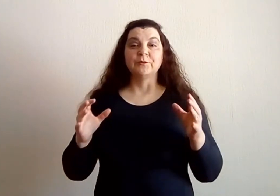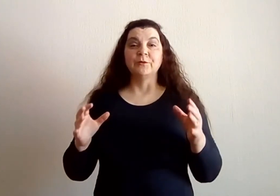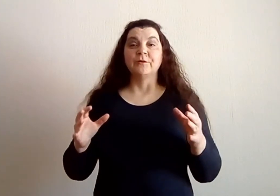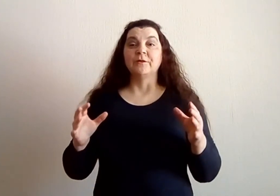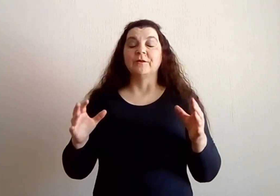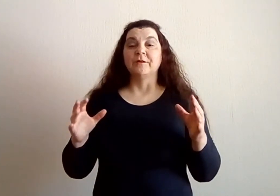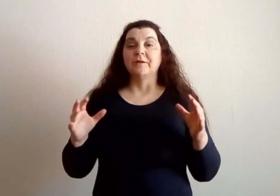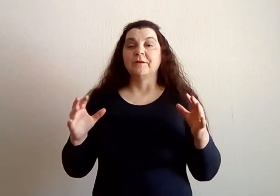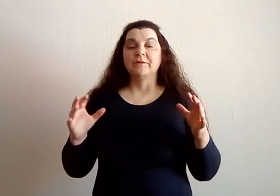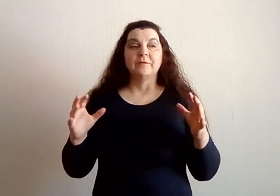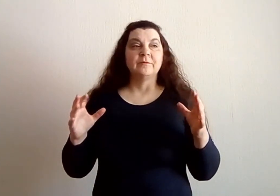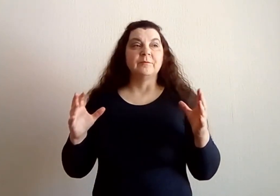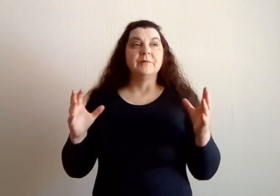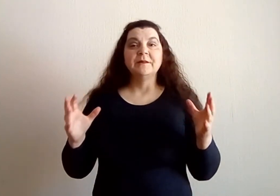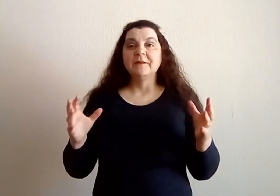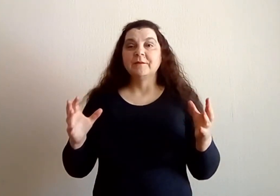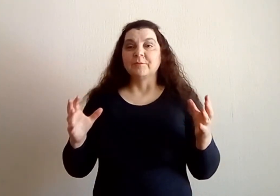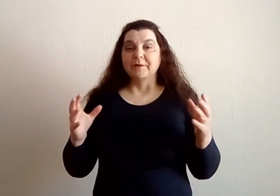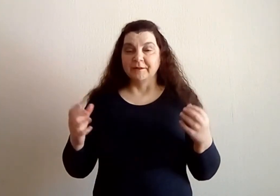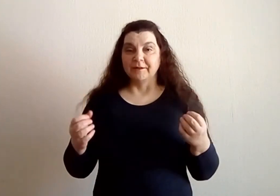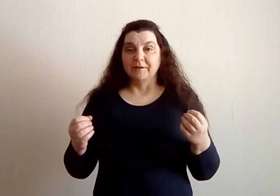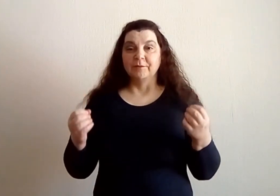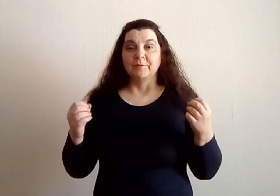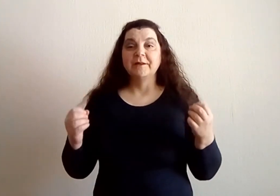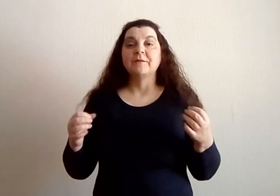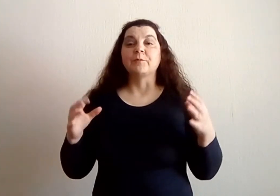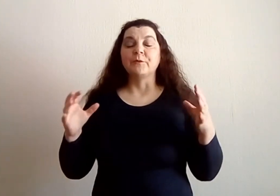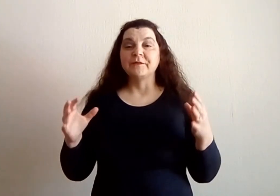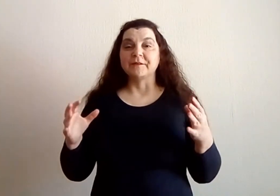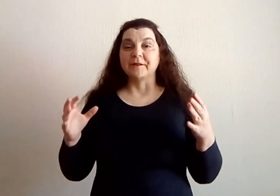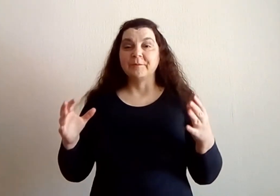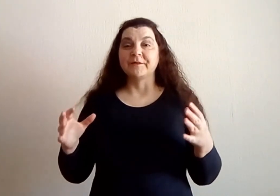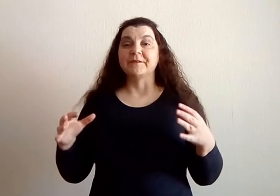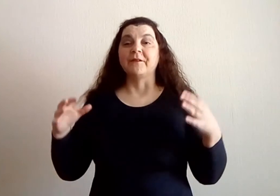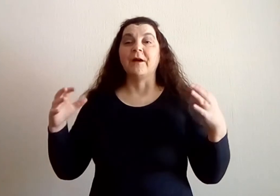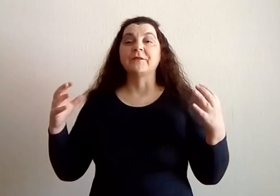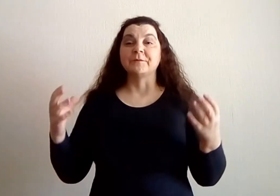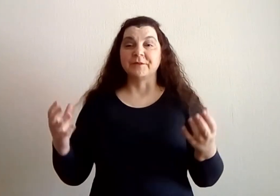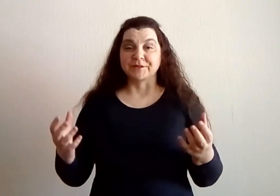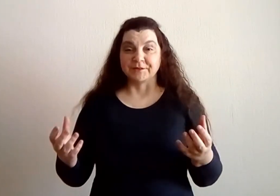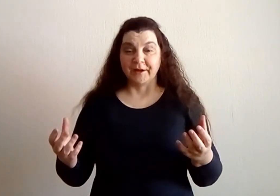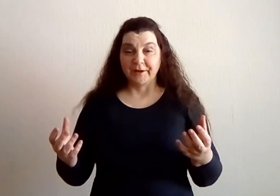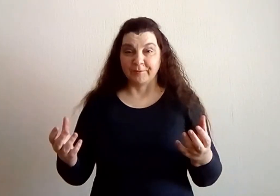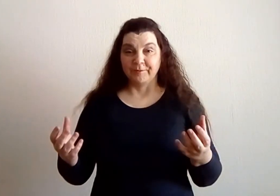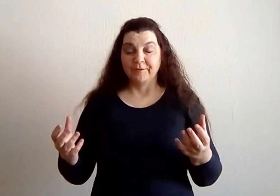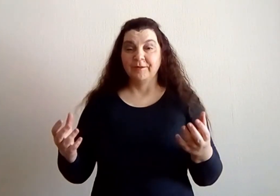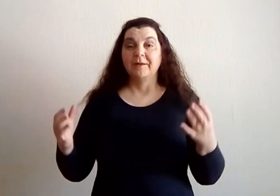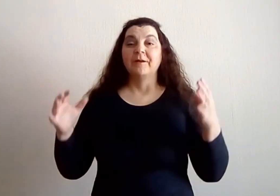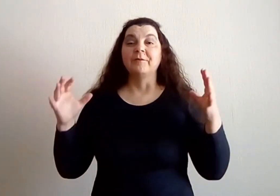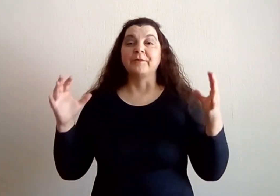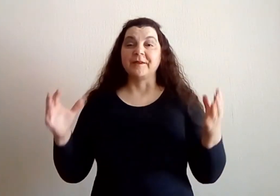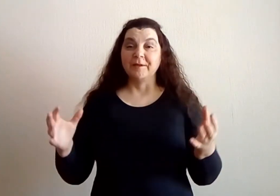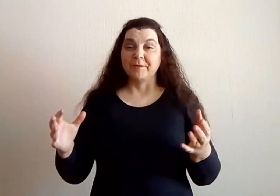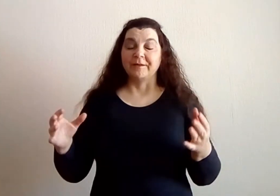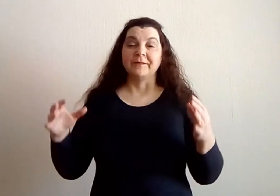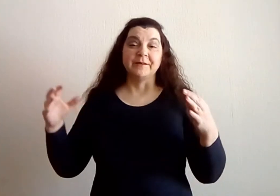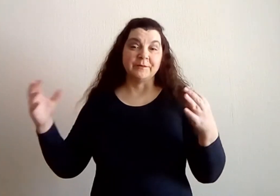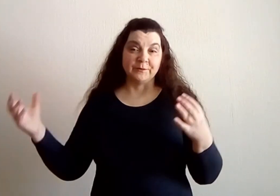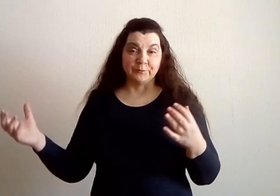то мы просто-напросто освобождаем время для всего